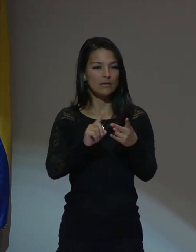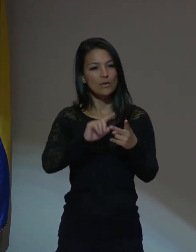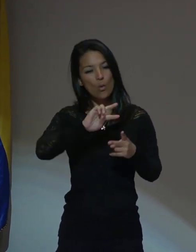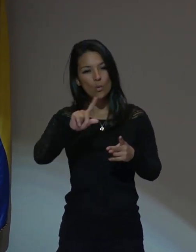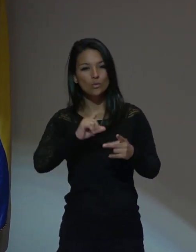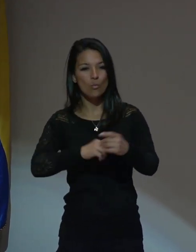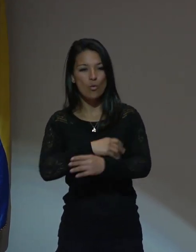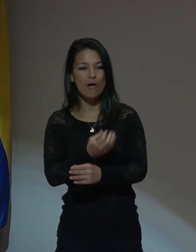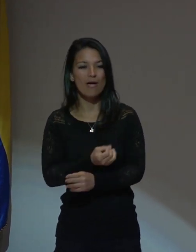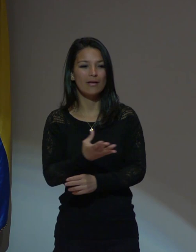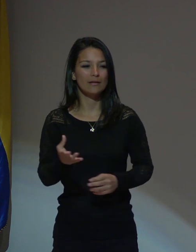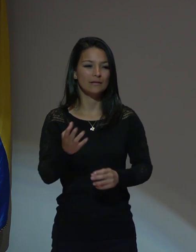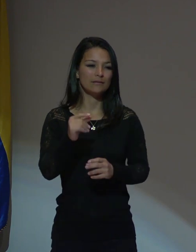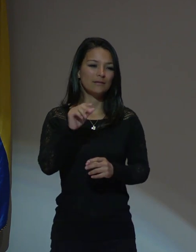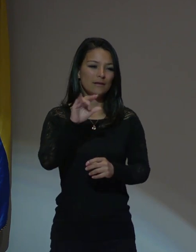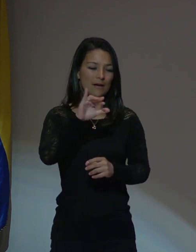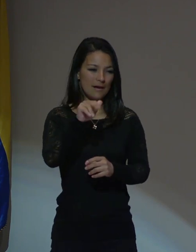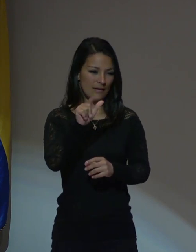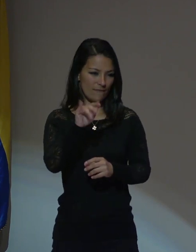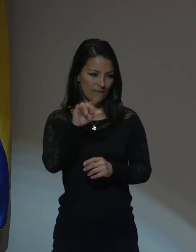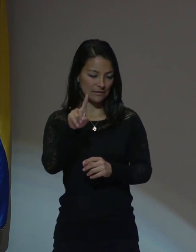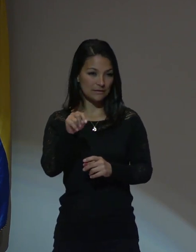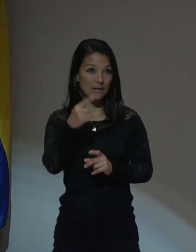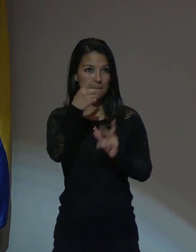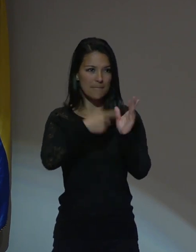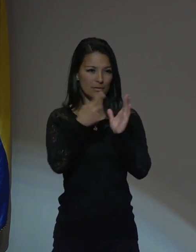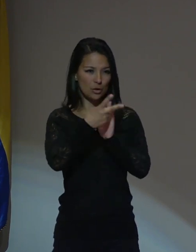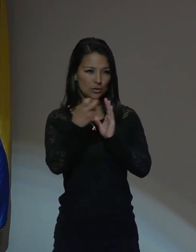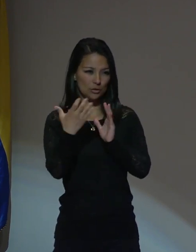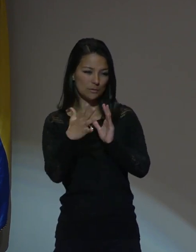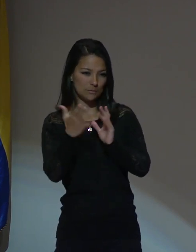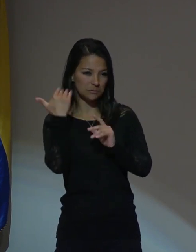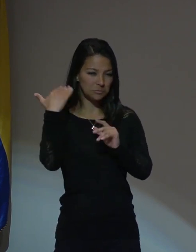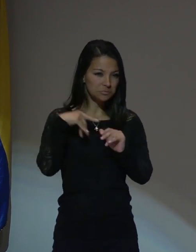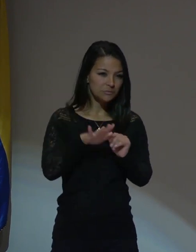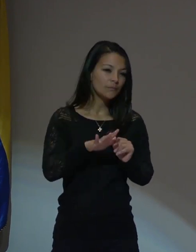de 1200, del Irán.